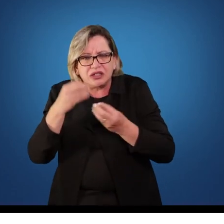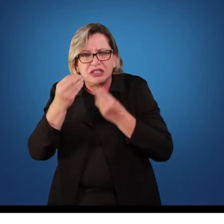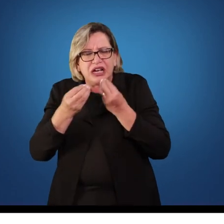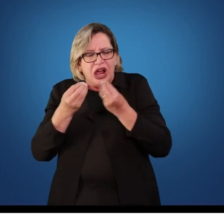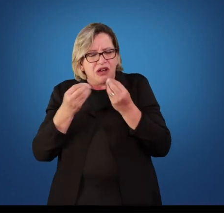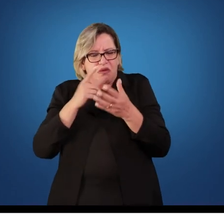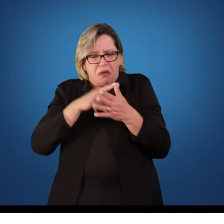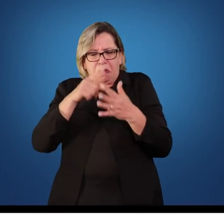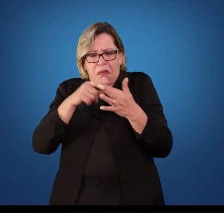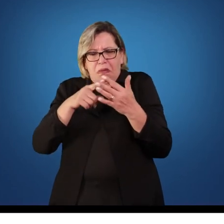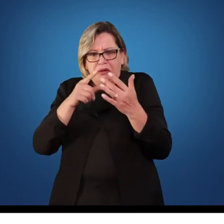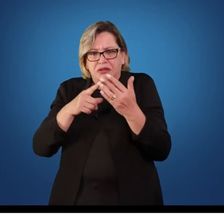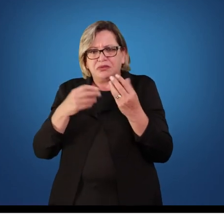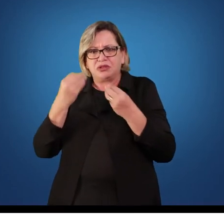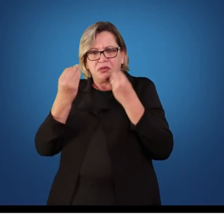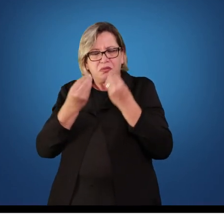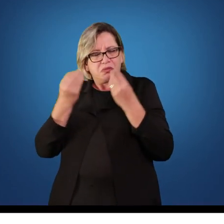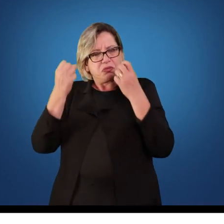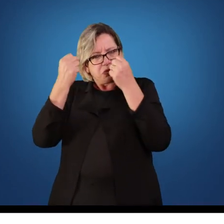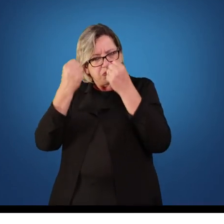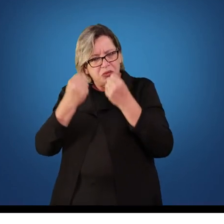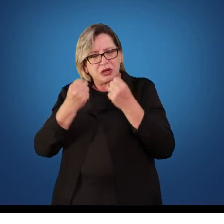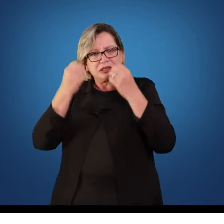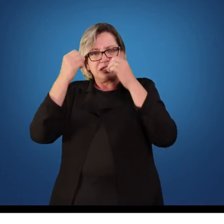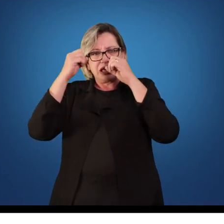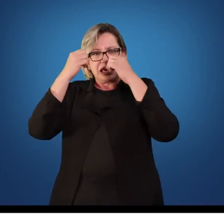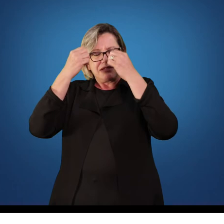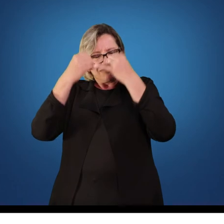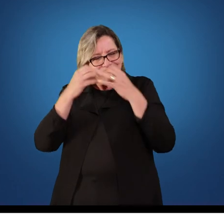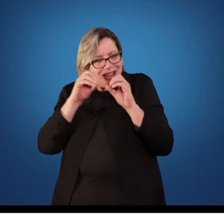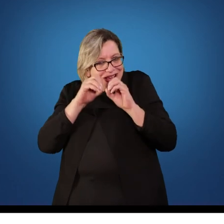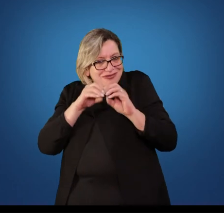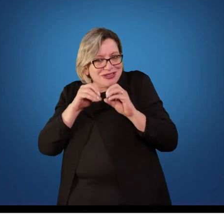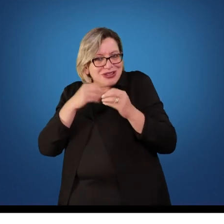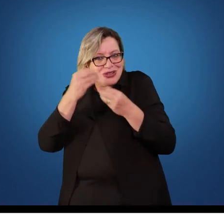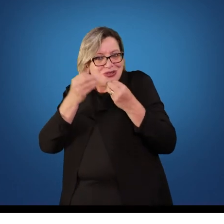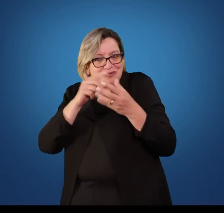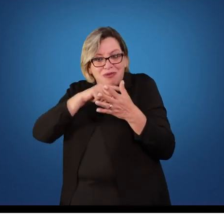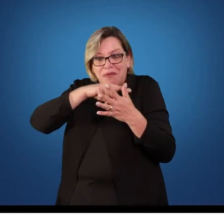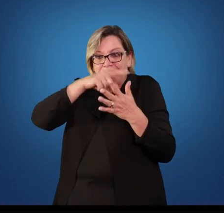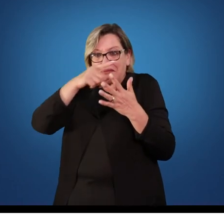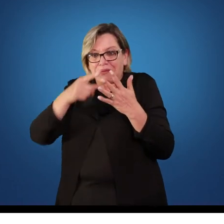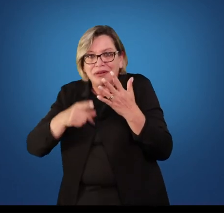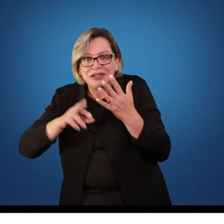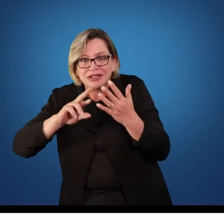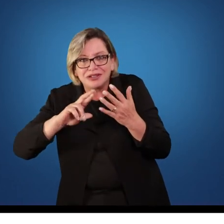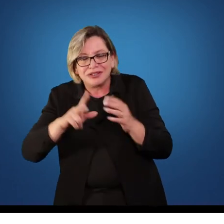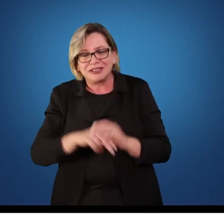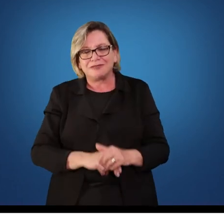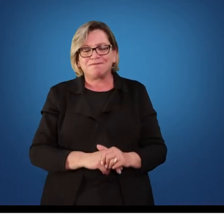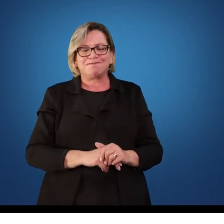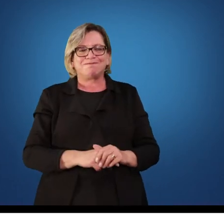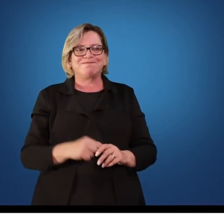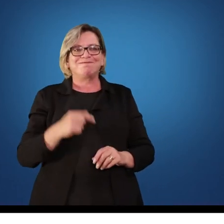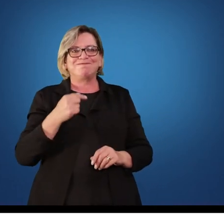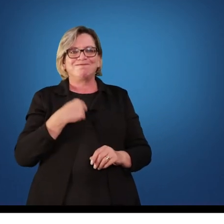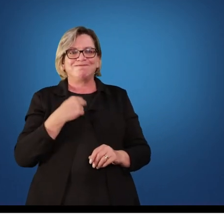sobre o ensino da educação física nesses diferentes contextos? Eu consegui perceber que o primeiro